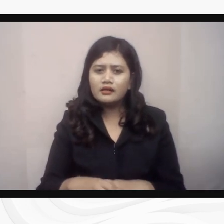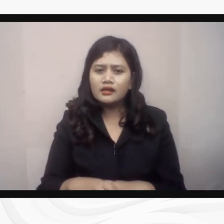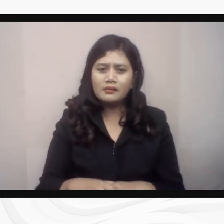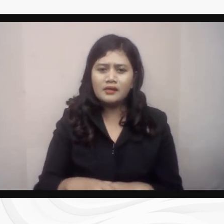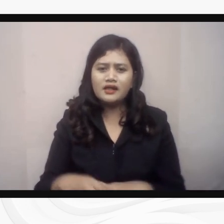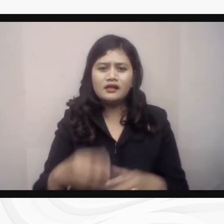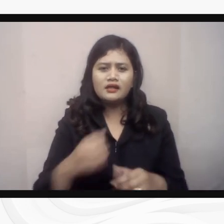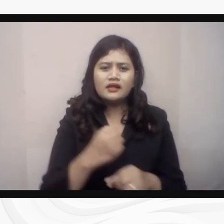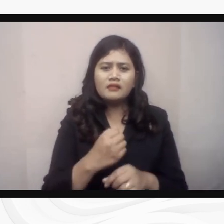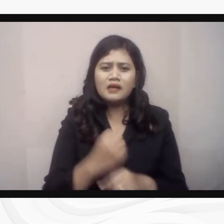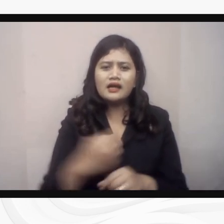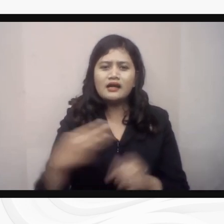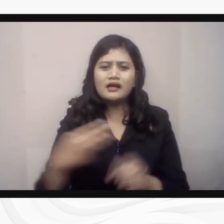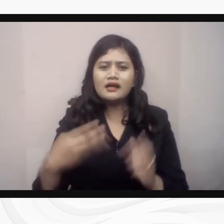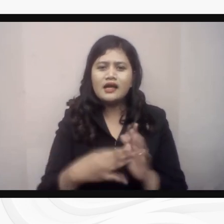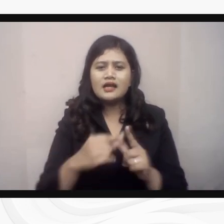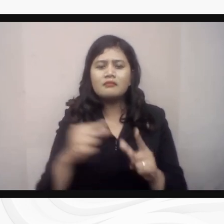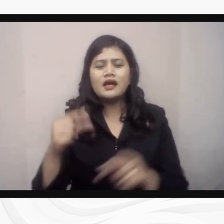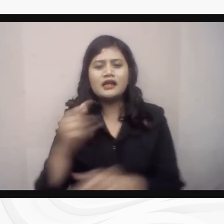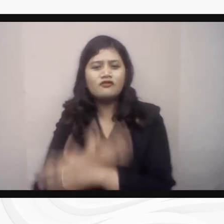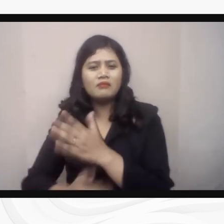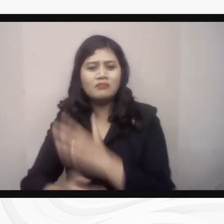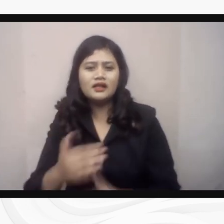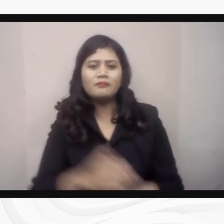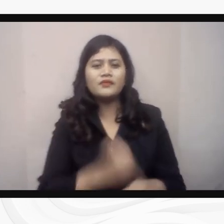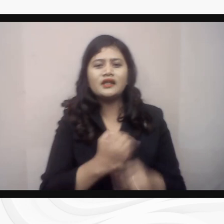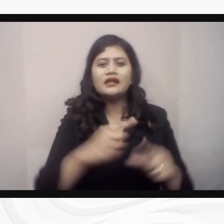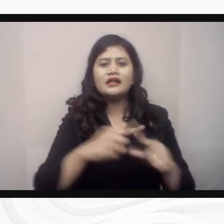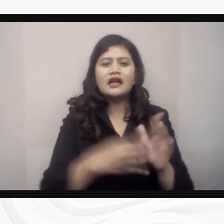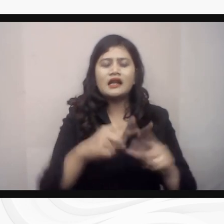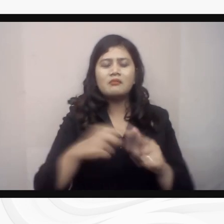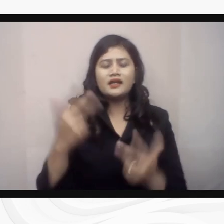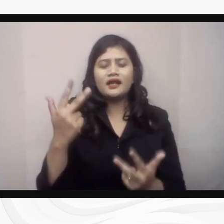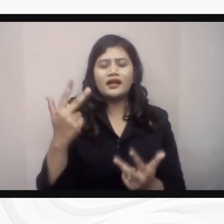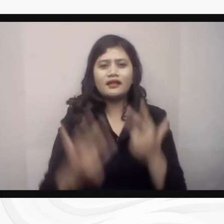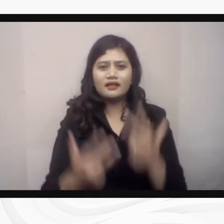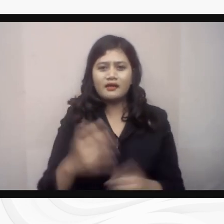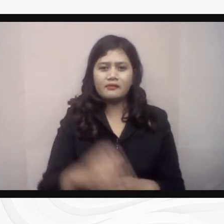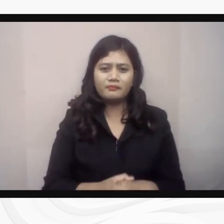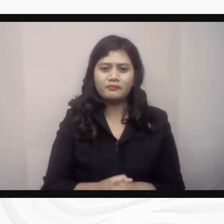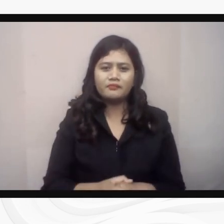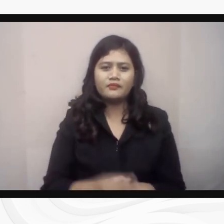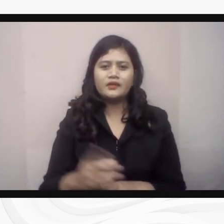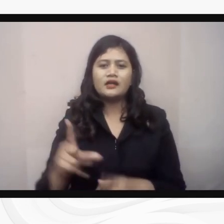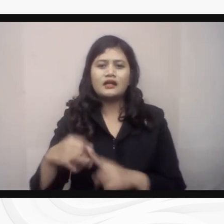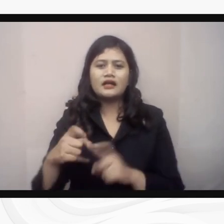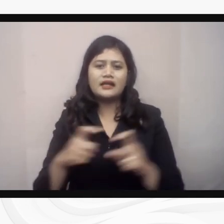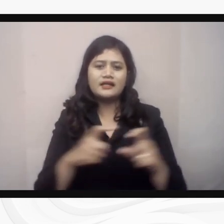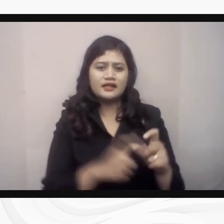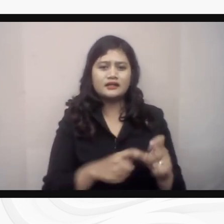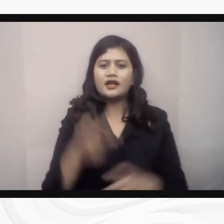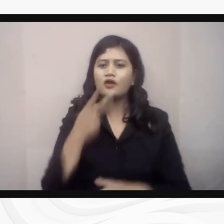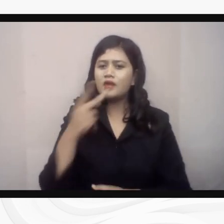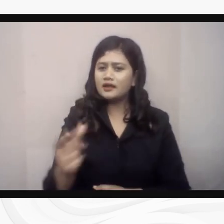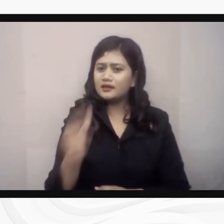Difable, Garamin NTT, dan LKIS. Demikian pernyataan bersama yang kita rekomendasikan